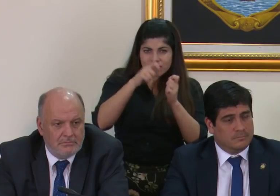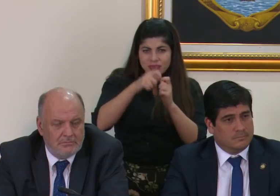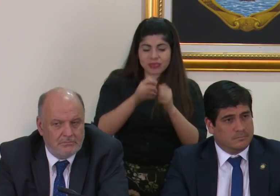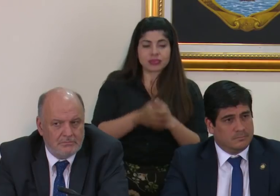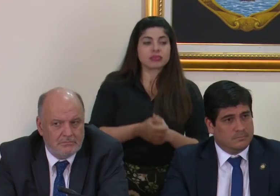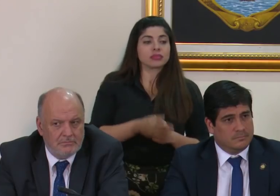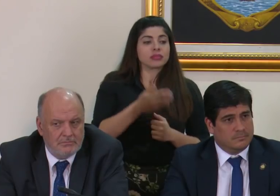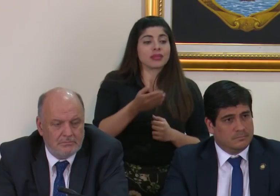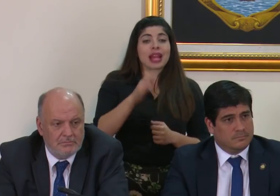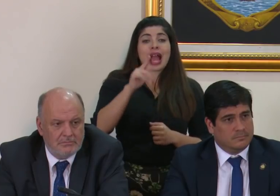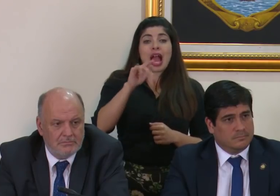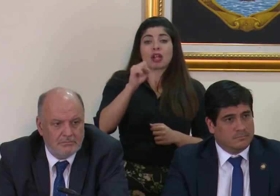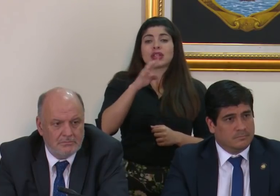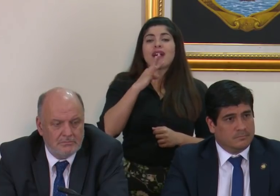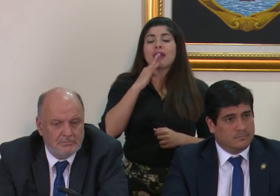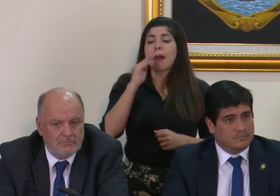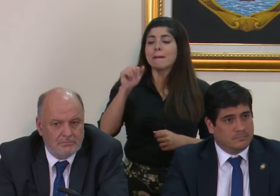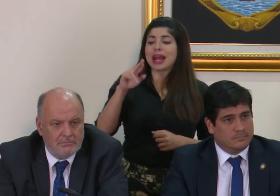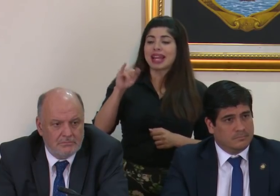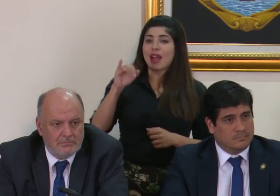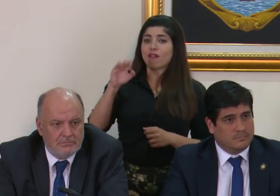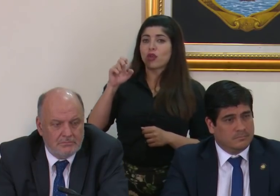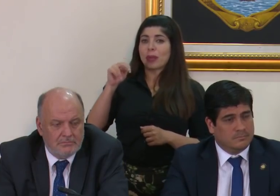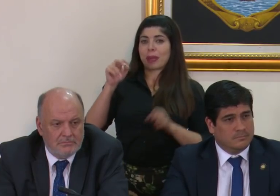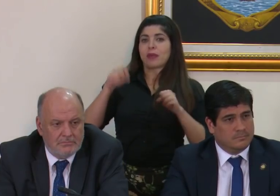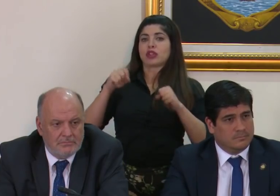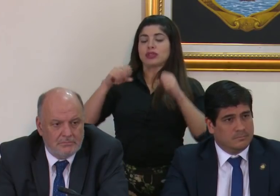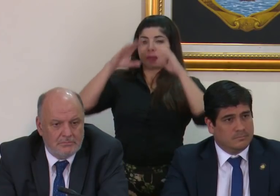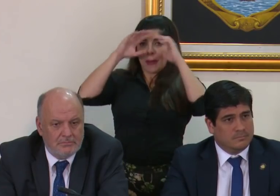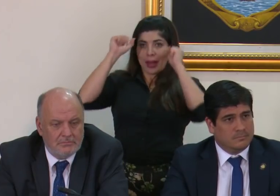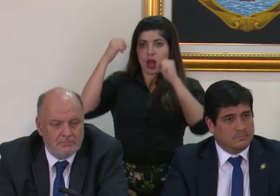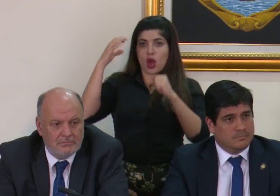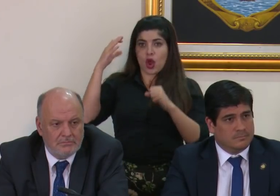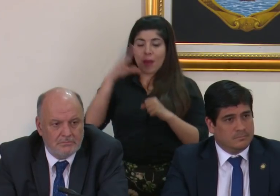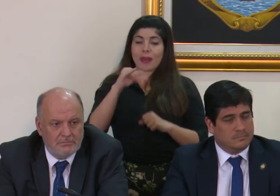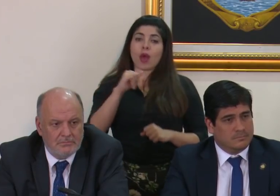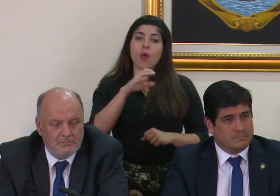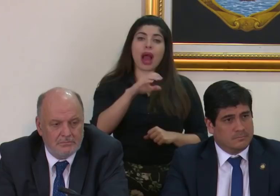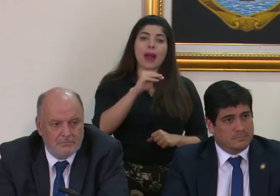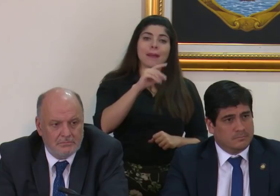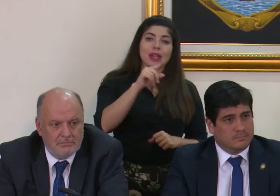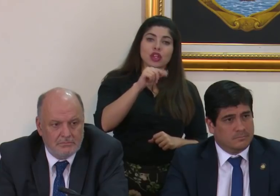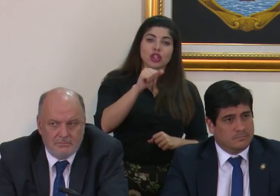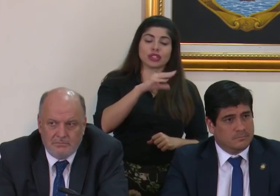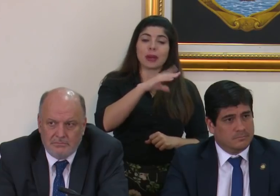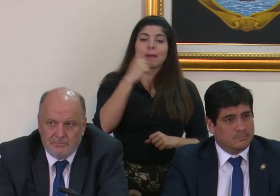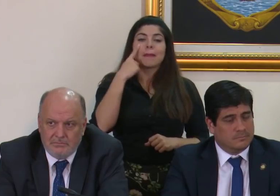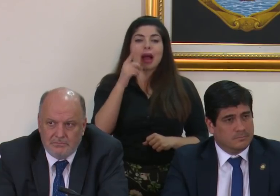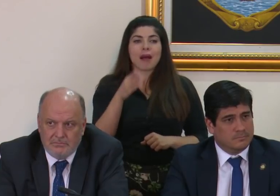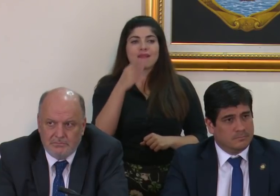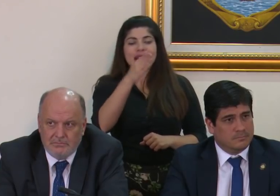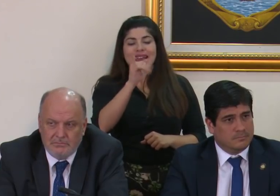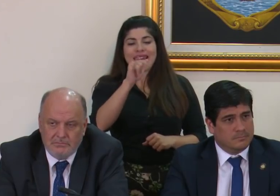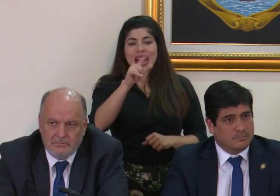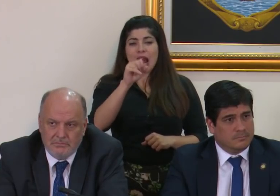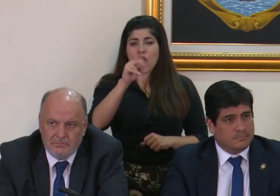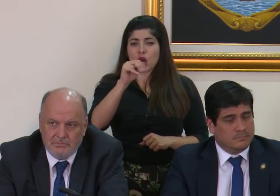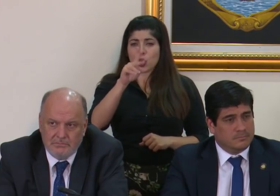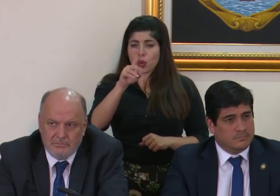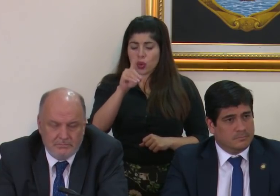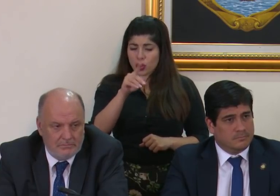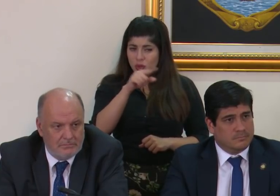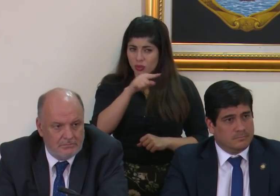de doña María Fulmen como eventual embajador ante Colombia y don Juan Carlos Mendoza para ILANUT entonces quisiera saber si son puestos que usted está